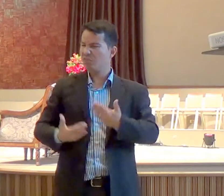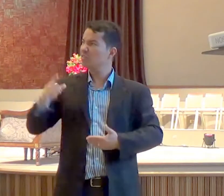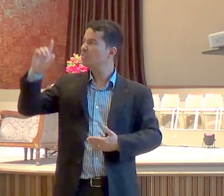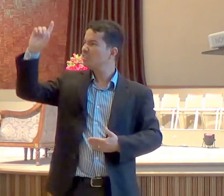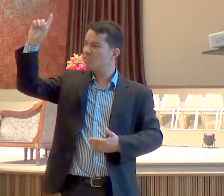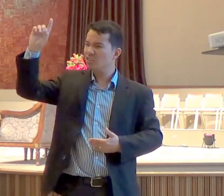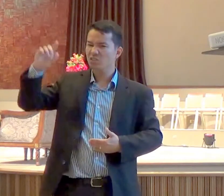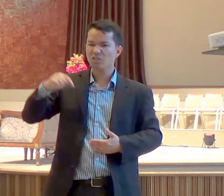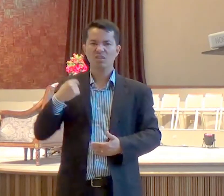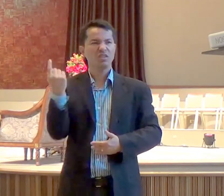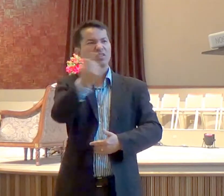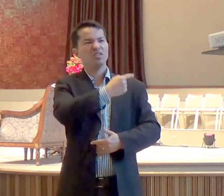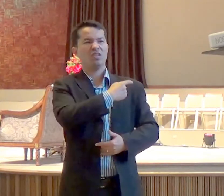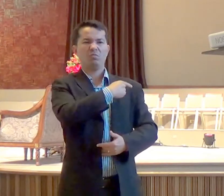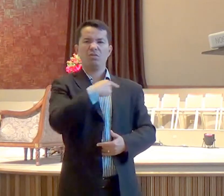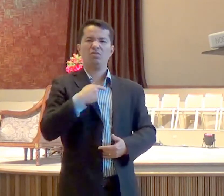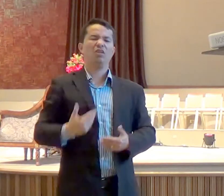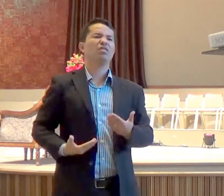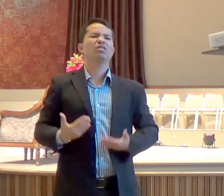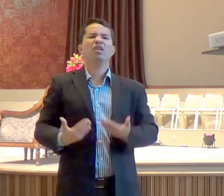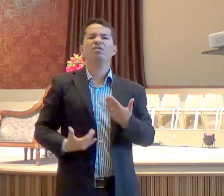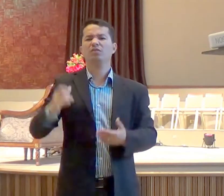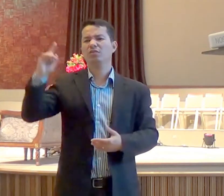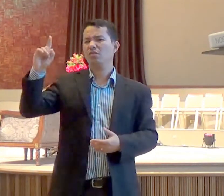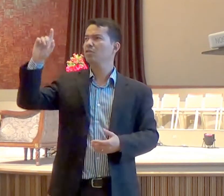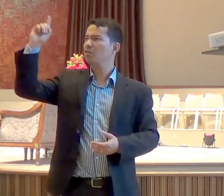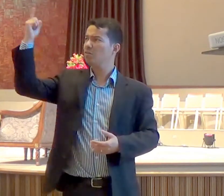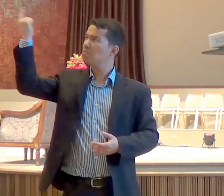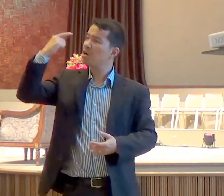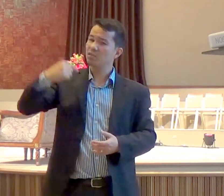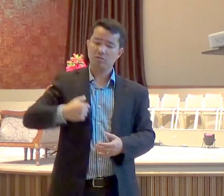pastores, somos servos do Senhor, o Senhor fala assim, é agora, vai, vai, vai, agora,